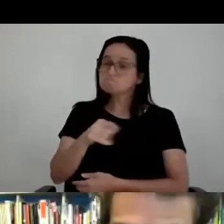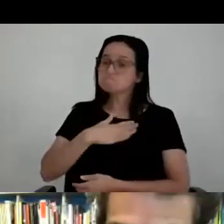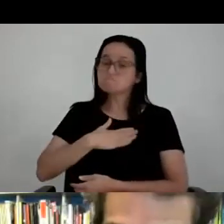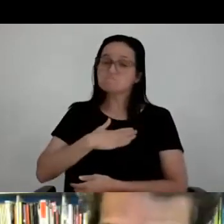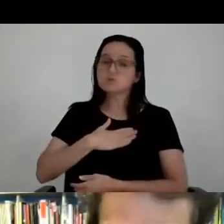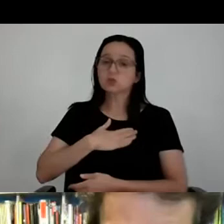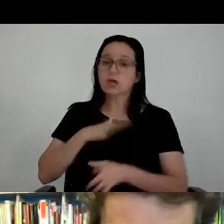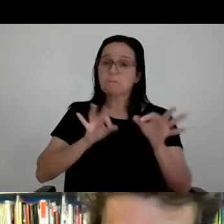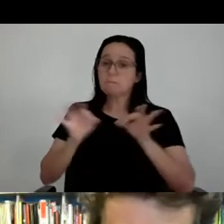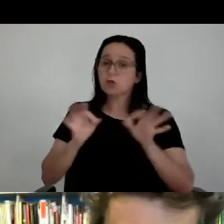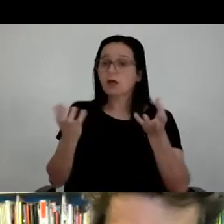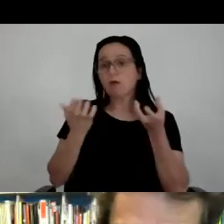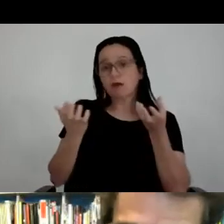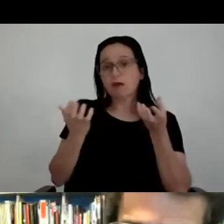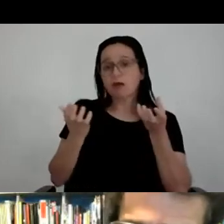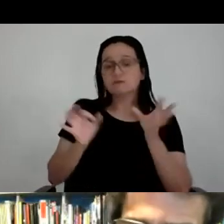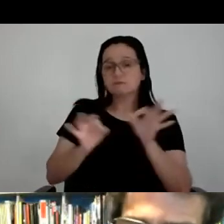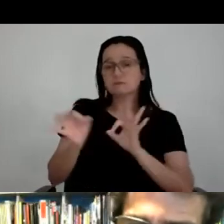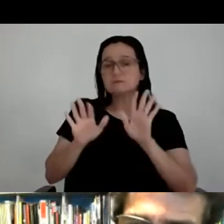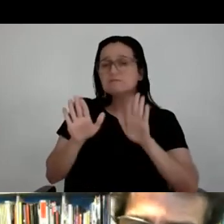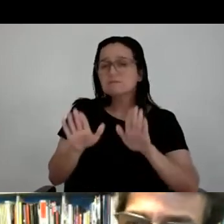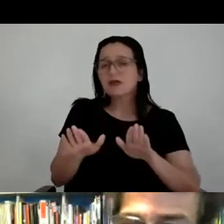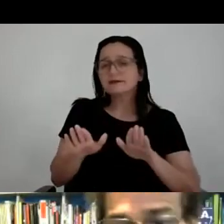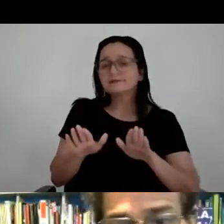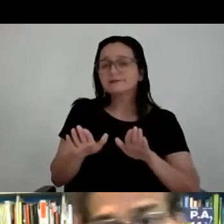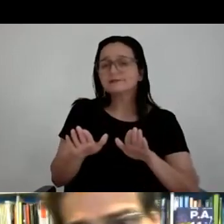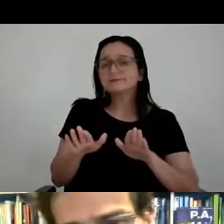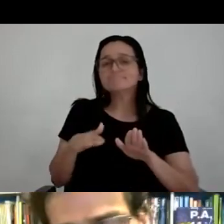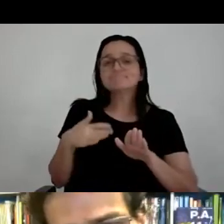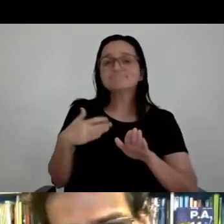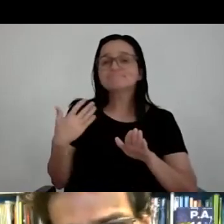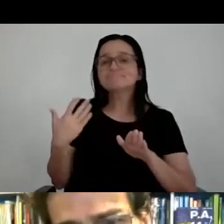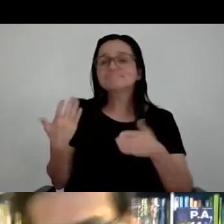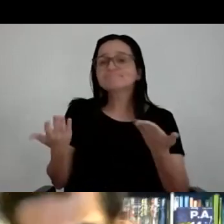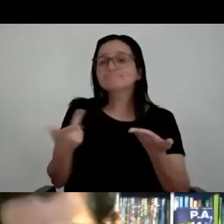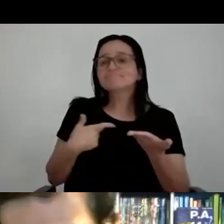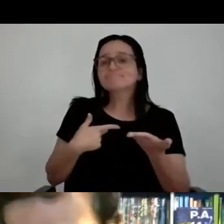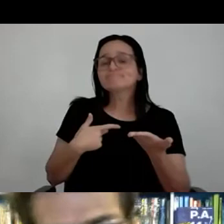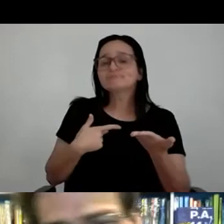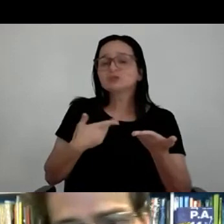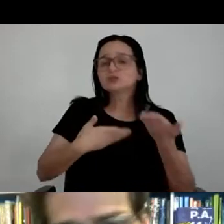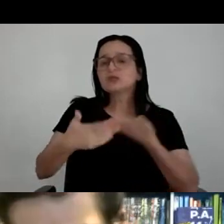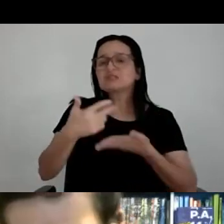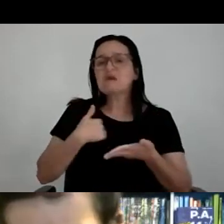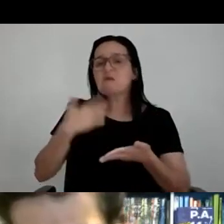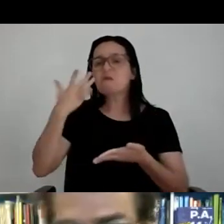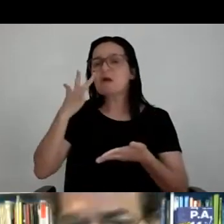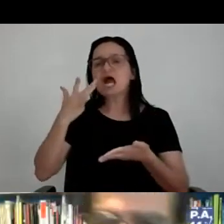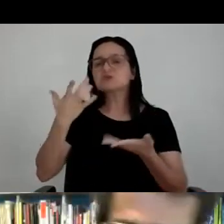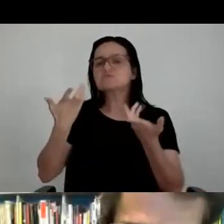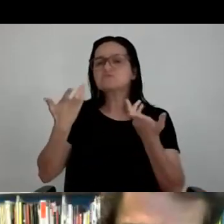a gente quer fazer o projeto, mas a gente... Mas meus sócios acham que não vai dar certo e eles não querem fazer.